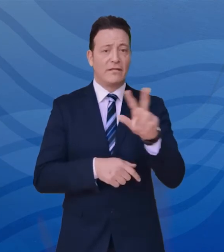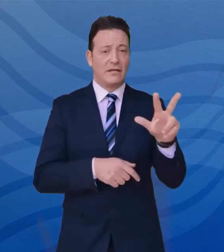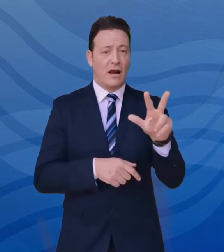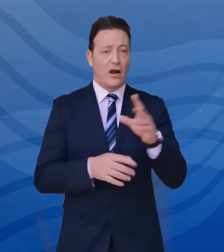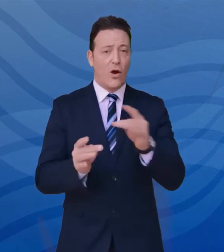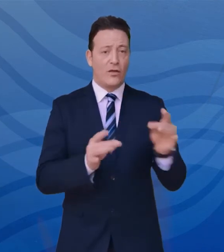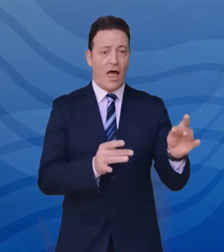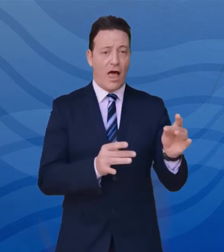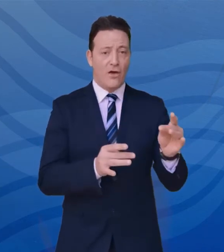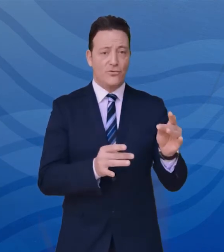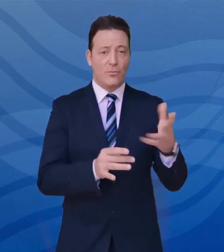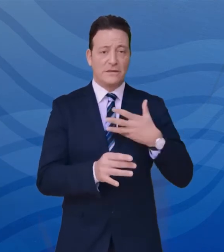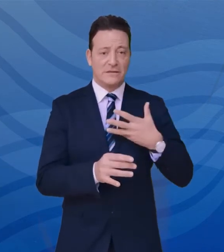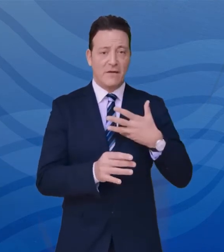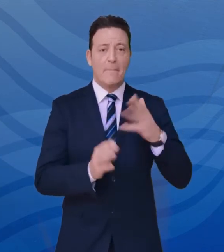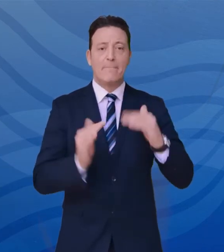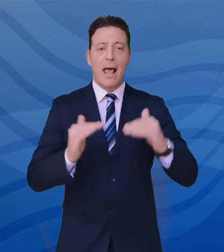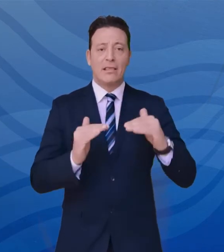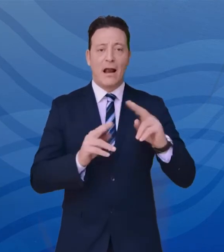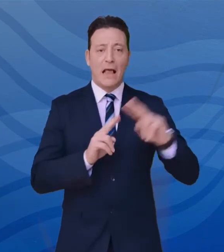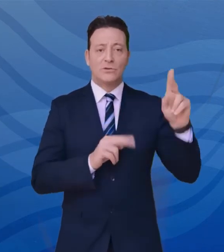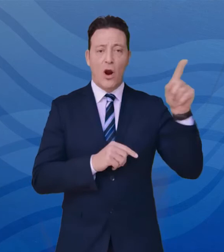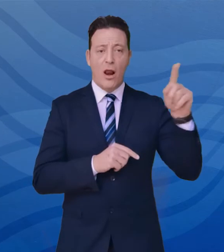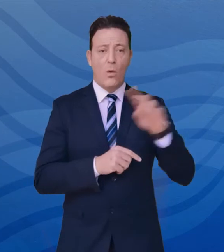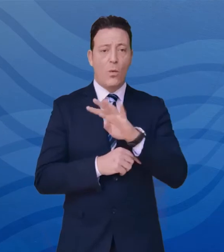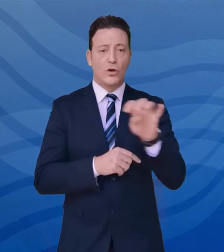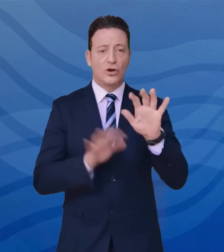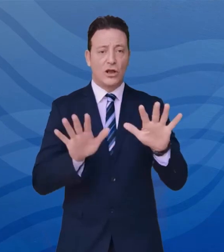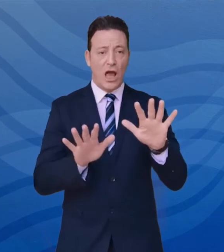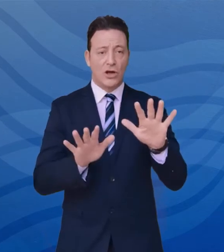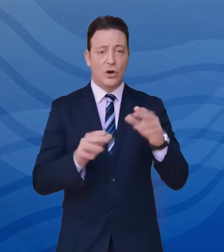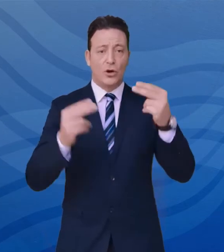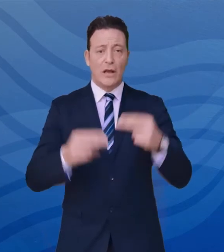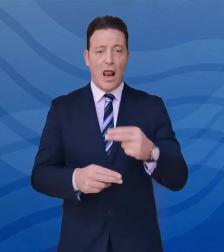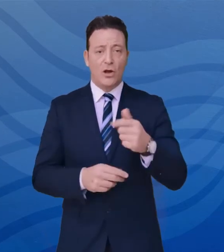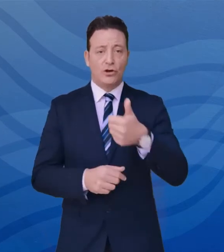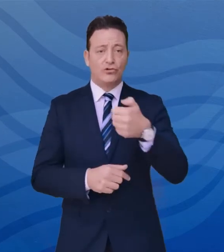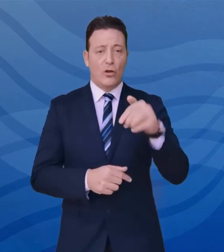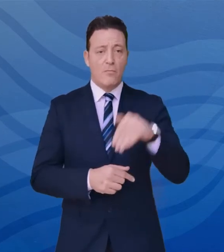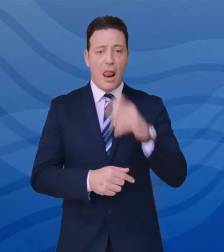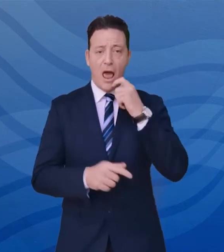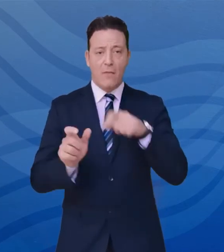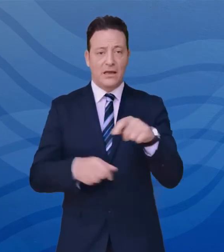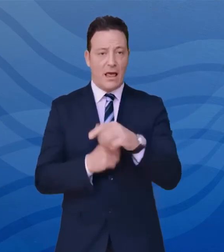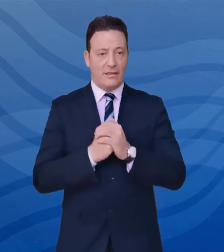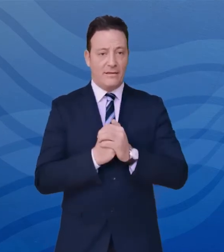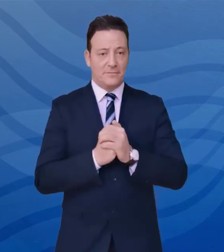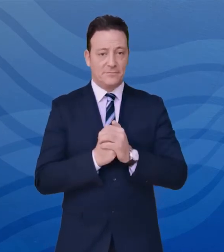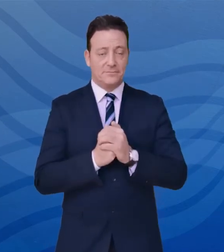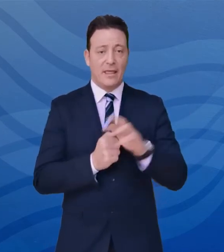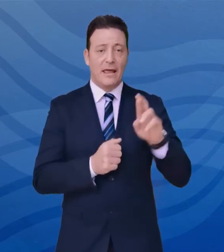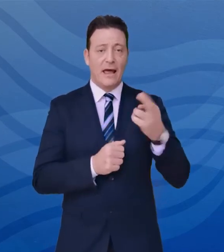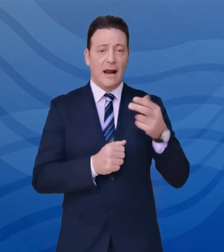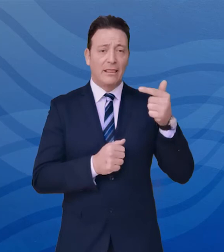positivi a fronte di una media nazionale di 410 su 100.000. E infine l'indice di contagio RT,